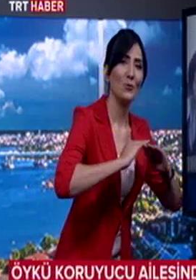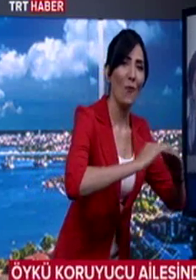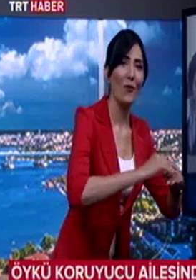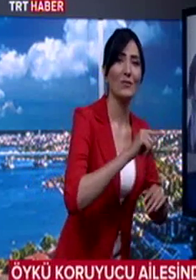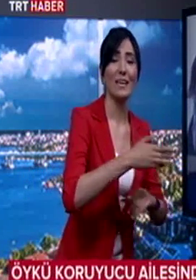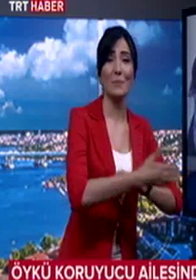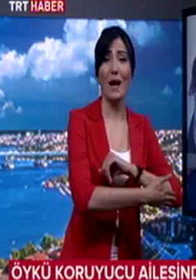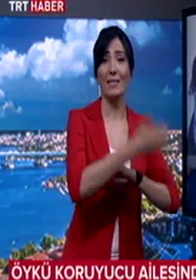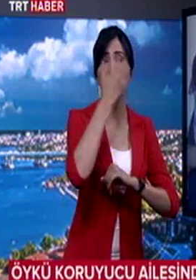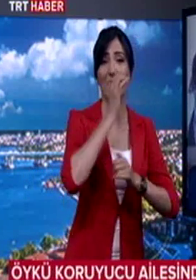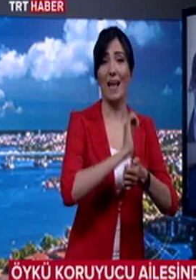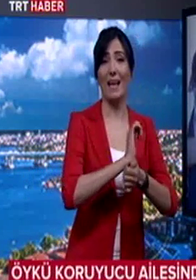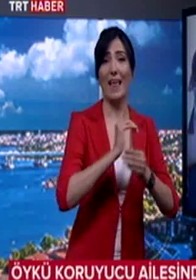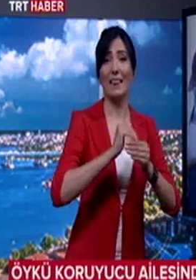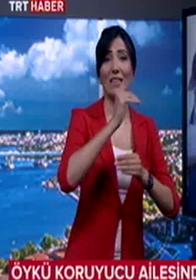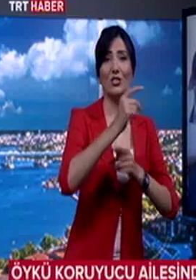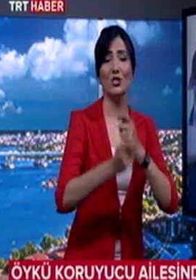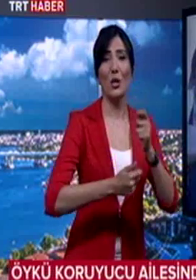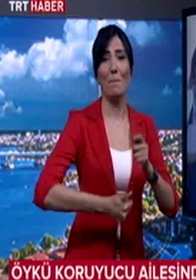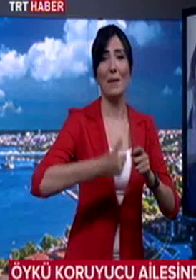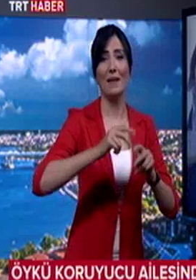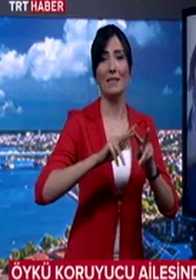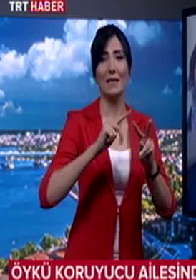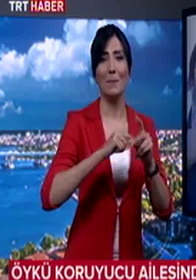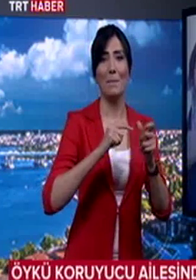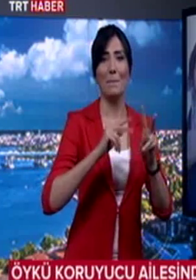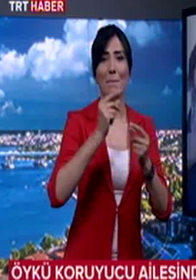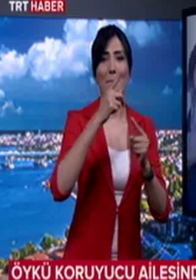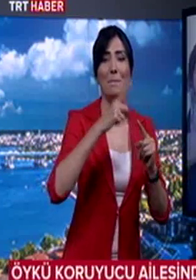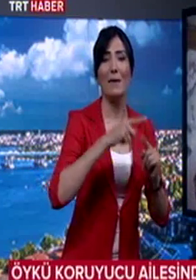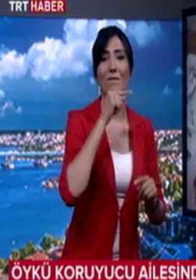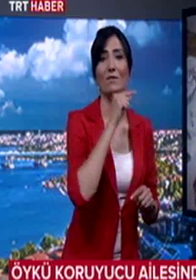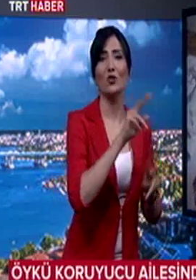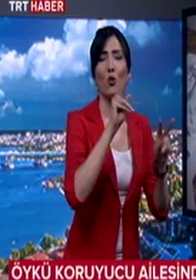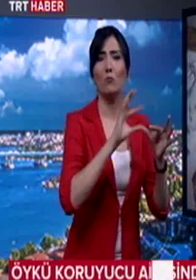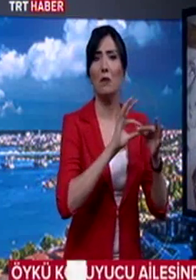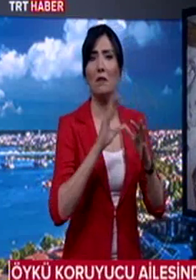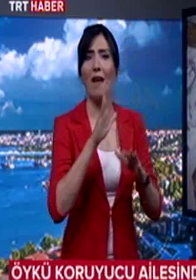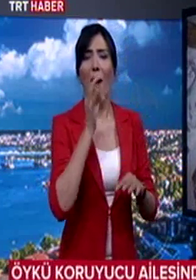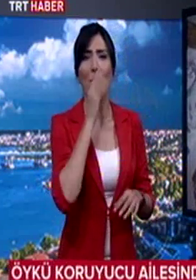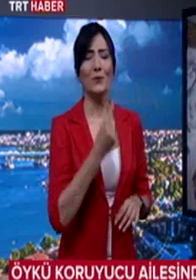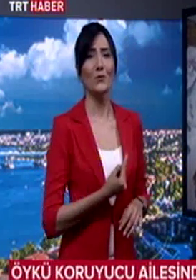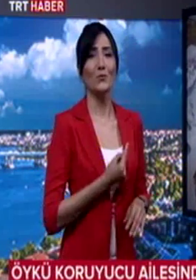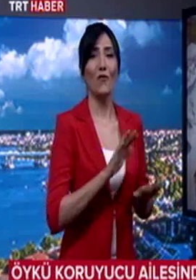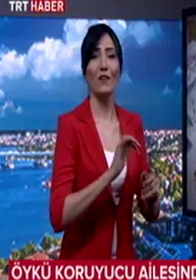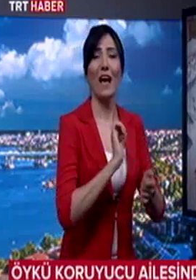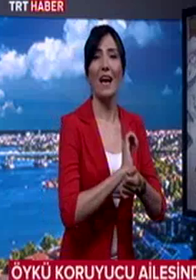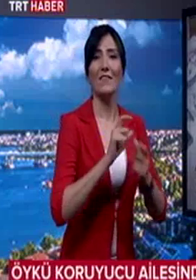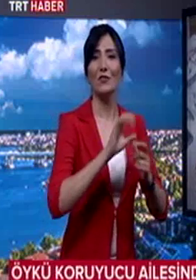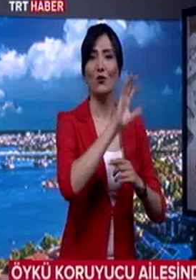Yardım bekleyen aileyi, Dışişleri Bakanı Mevlüt Çavuşoğlu'nun konuyla ilgilendiği haberi umutlandırdı. Aile ve Sosyal Politikalar